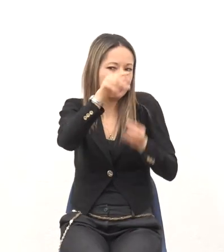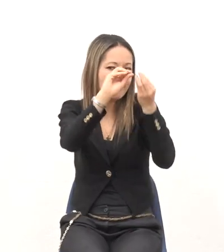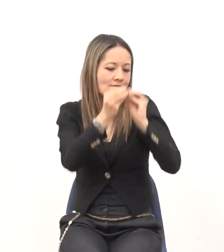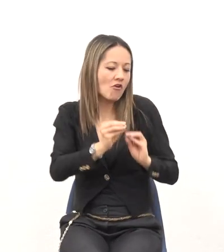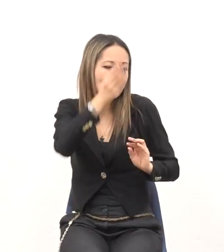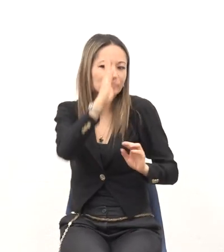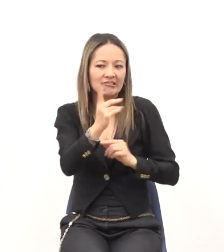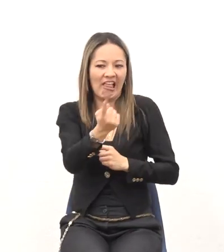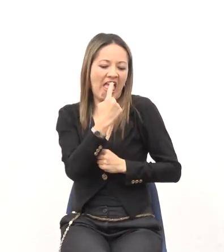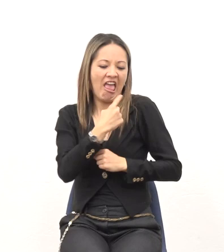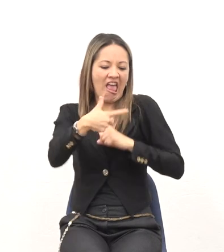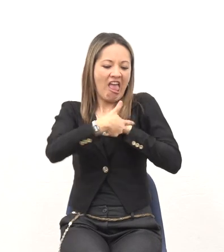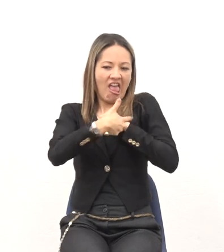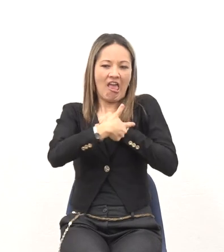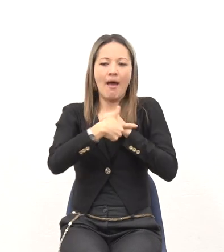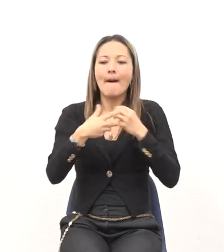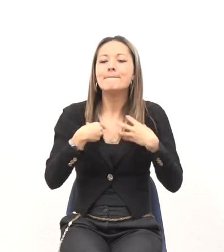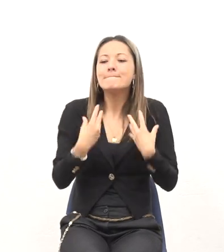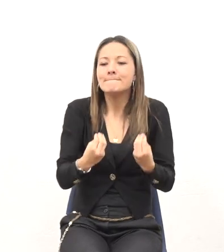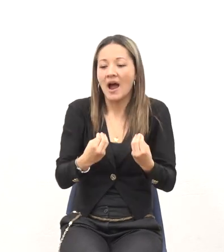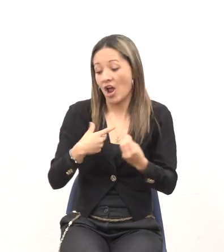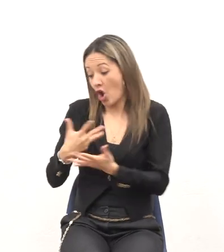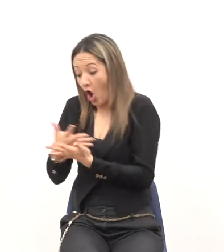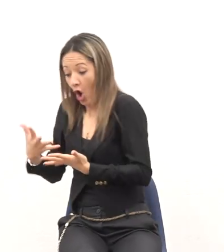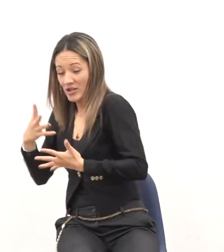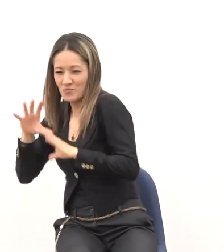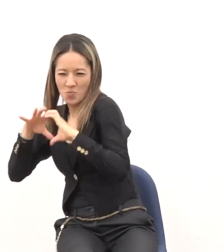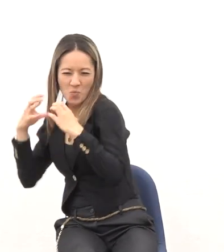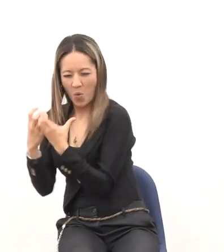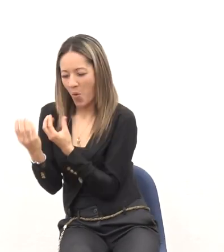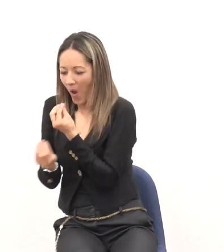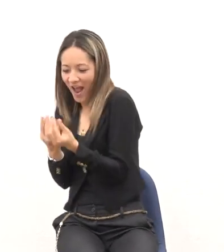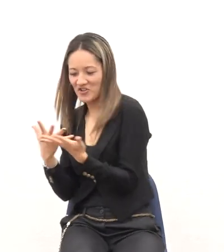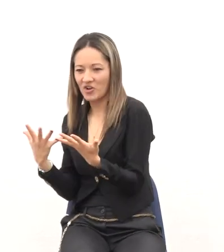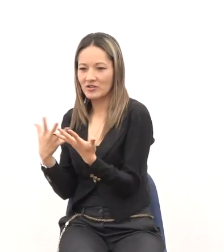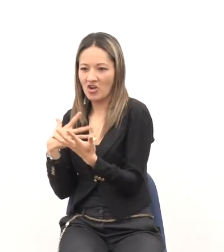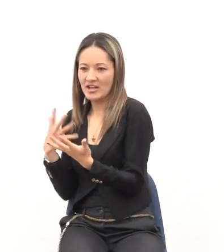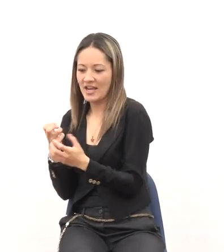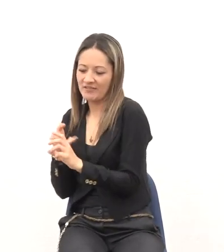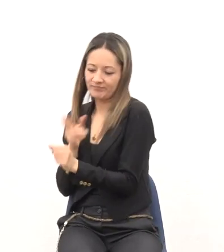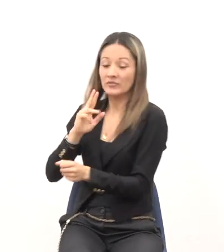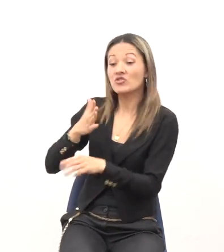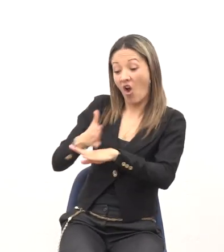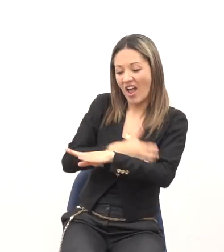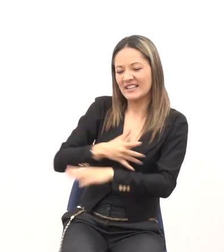En mi vida Era para dejar De hacer las cosas Que yo hacía Que era Yo soy sexo Era sexo Drogas Rock and roll Lo que